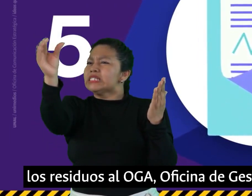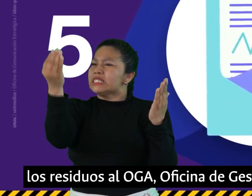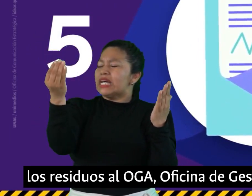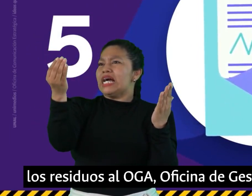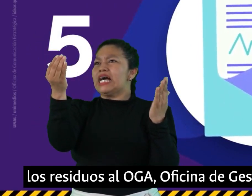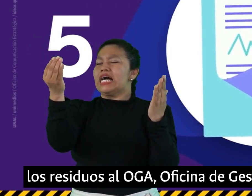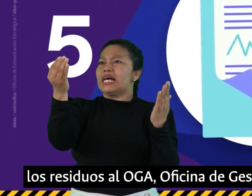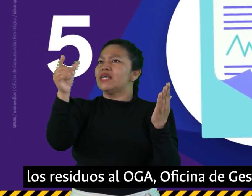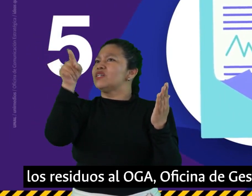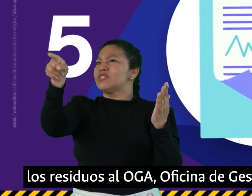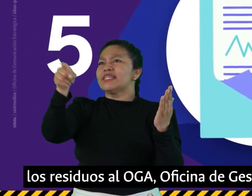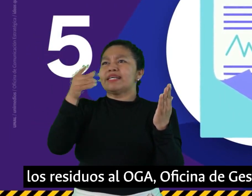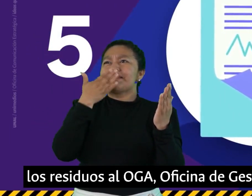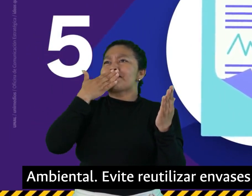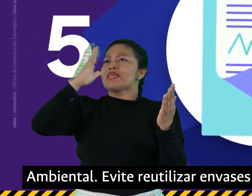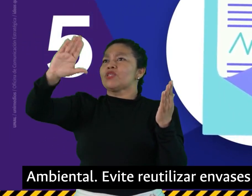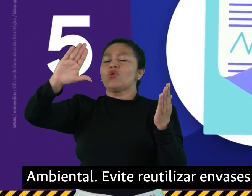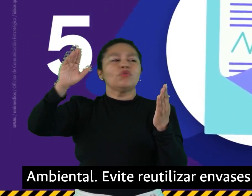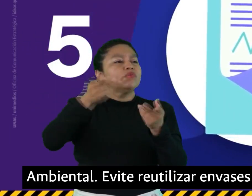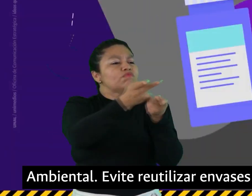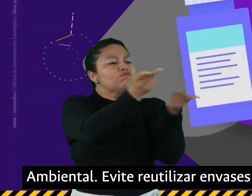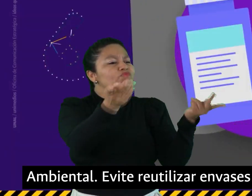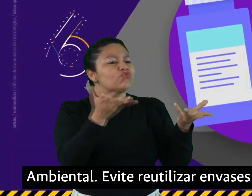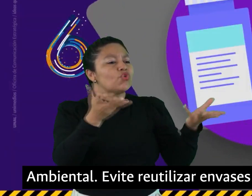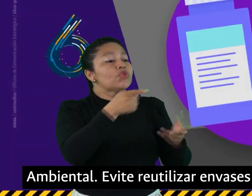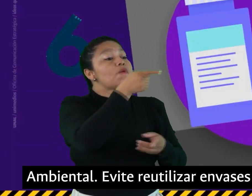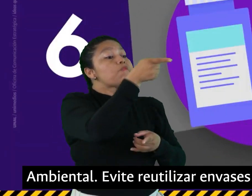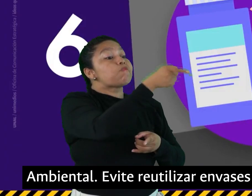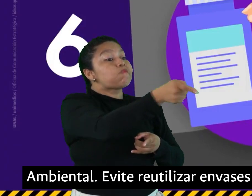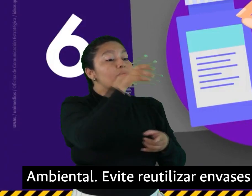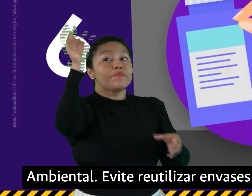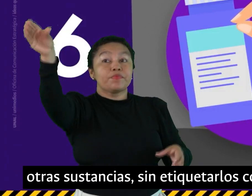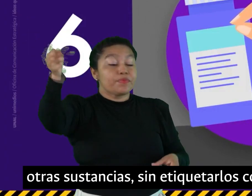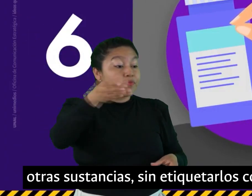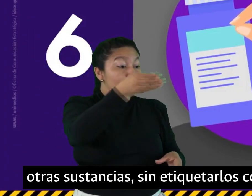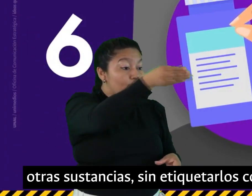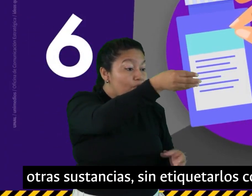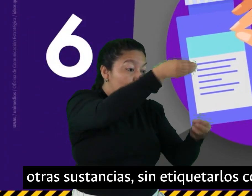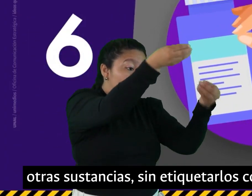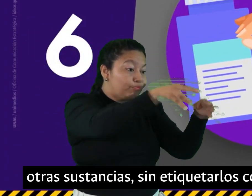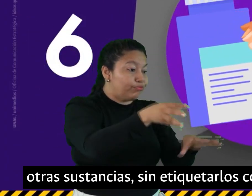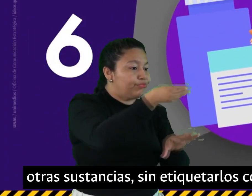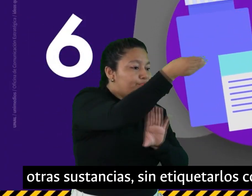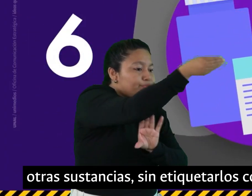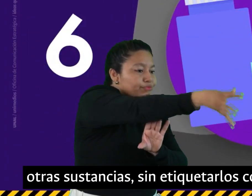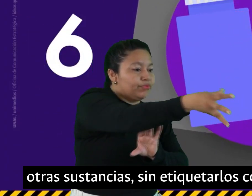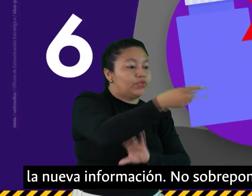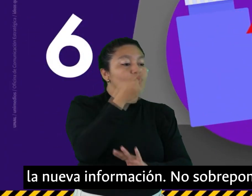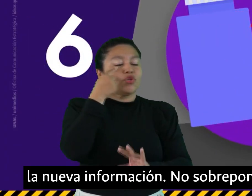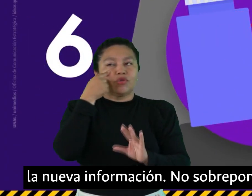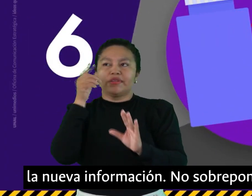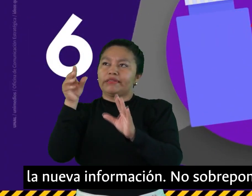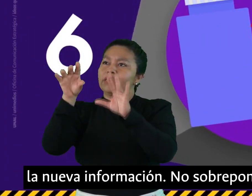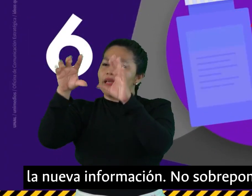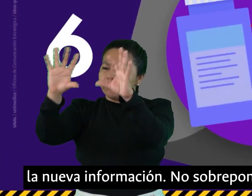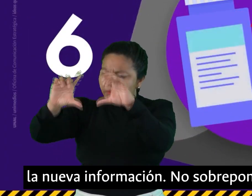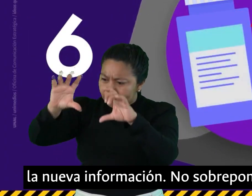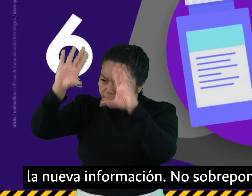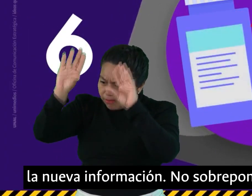LOGA, Oficina de Gestión Ambiental. Evite reutilizar envases para otras sustancias sin etiquetarlos con la nueva información. No